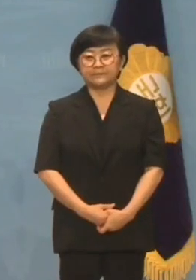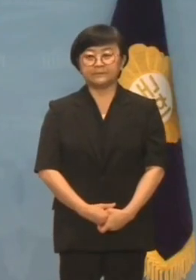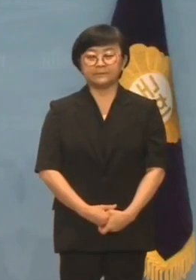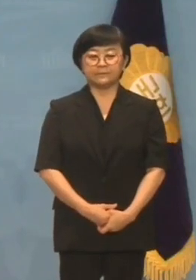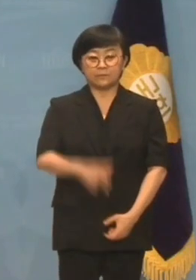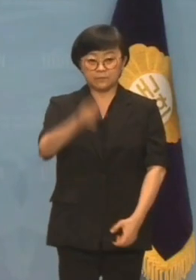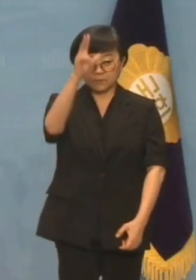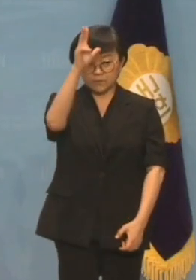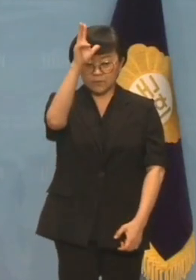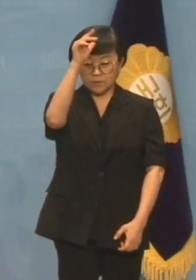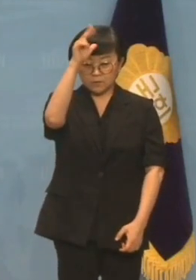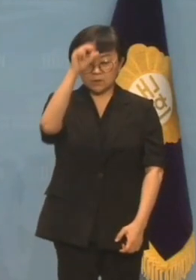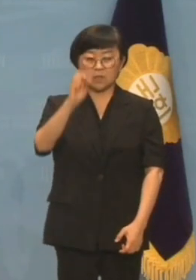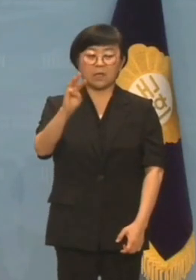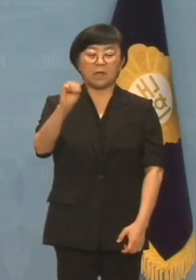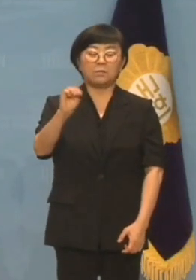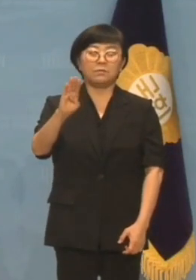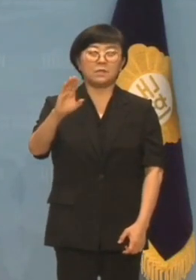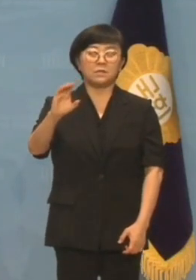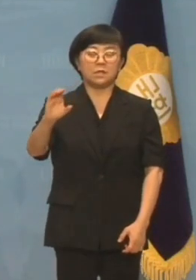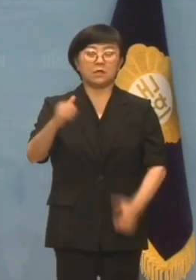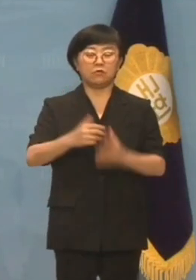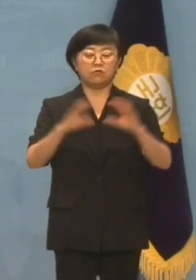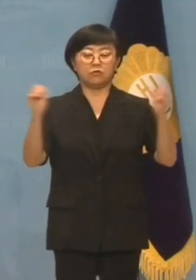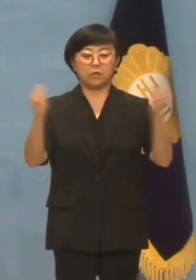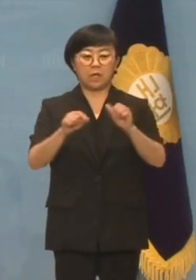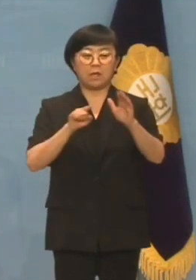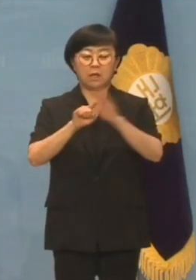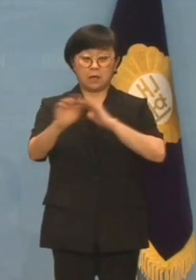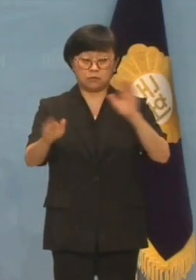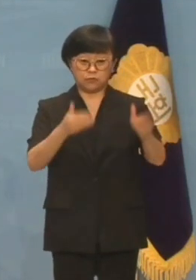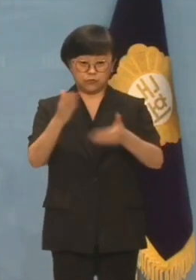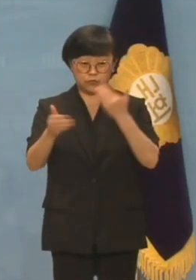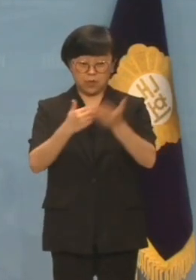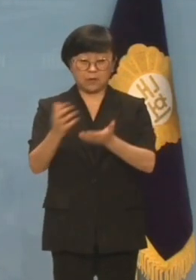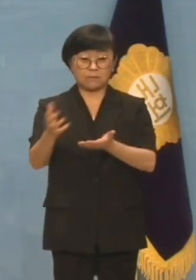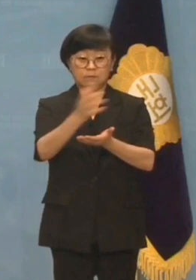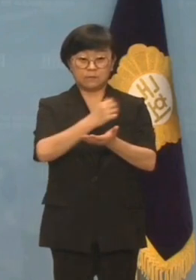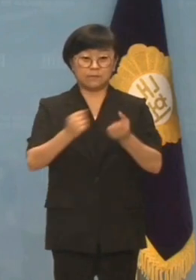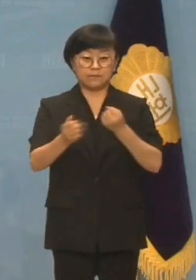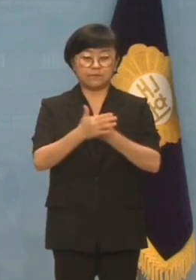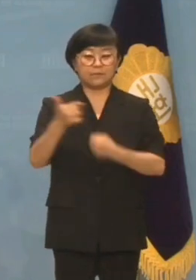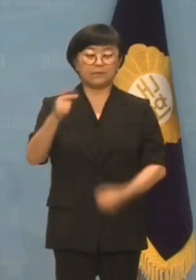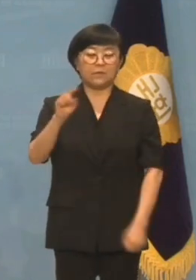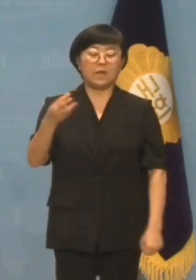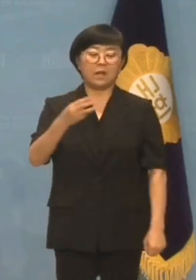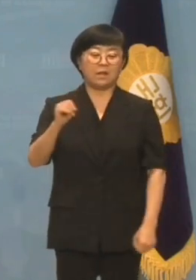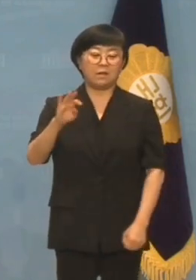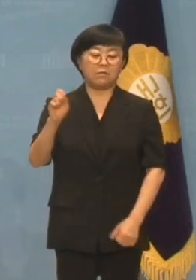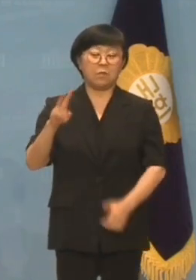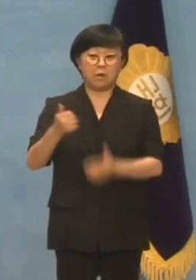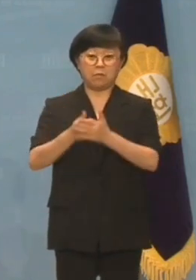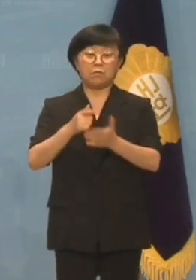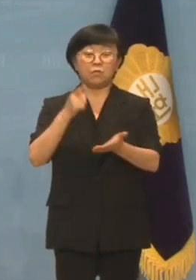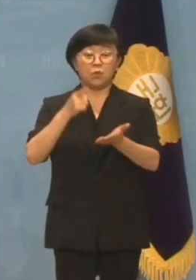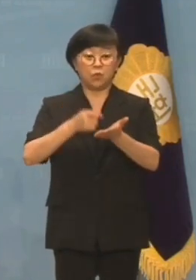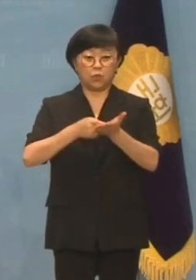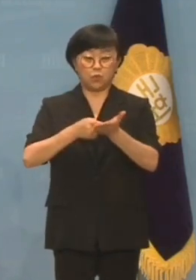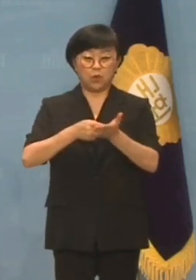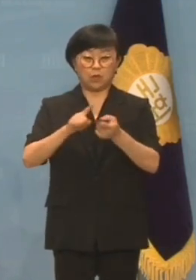경찰의 MBC와 국회의 압수수색은 날리면 보도에 대한 보복입니까?